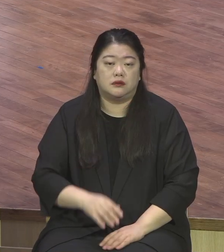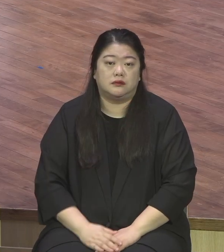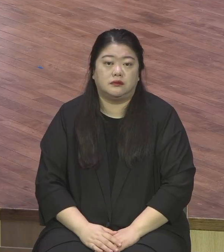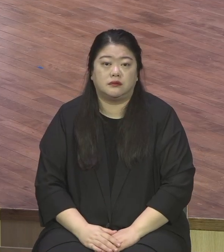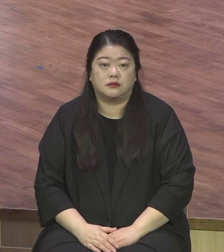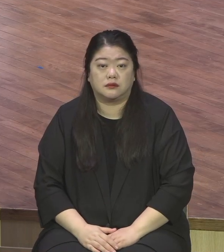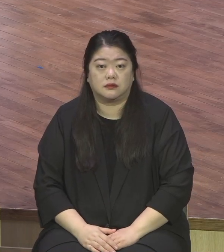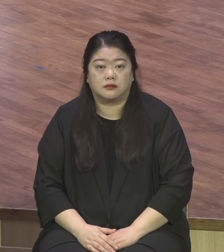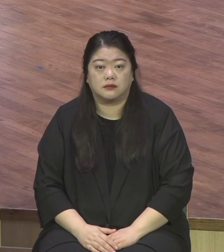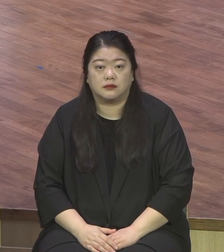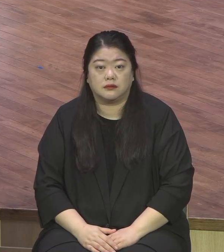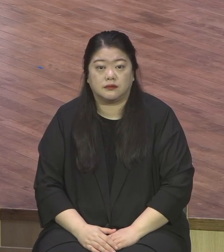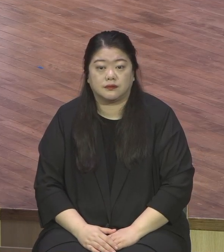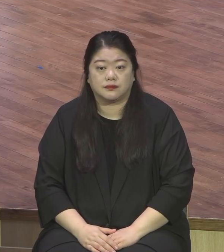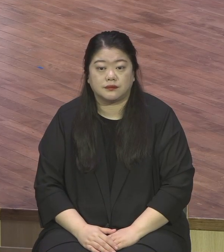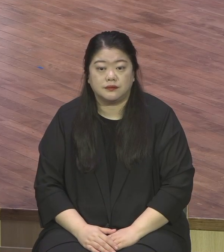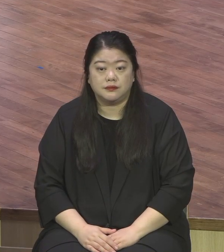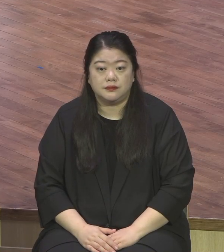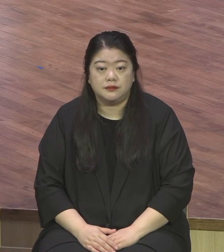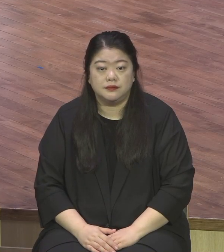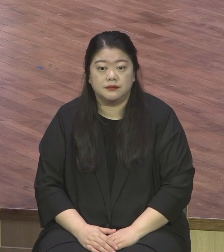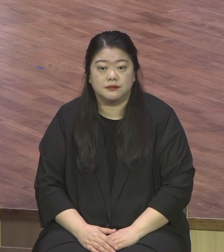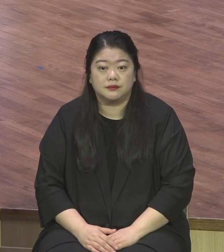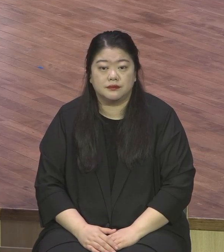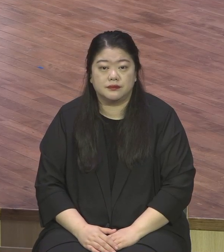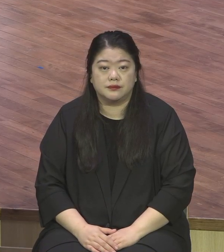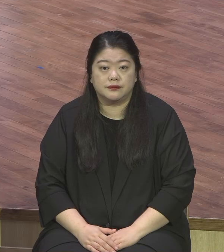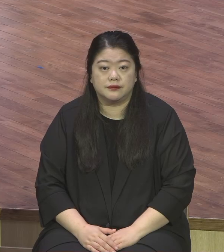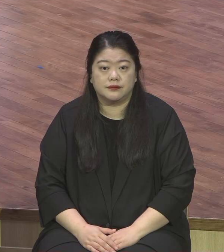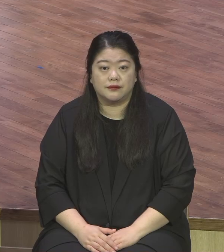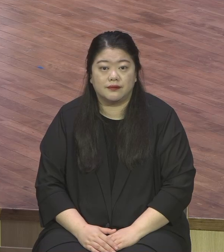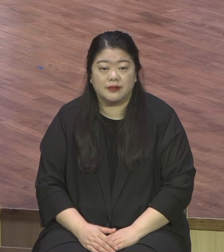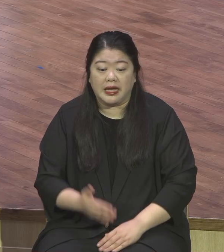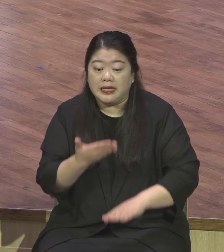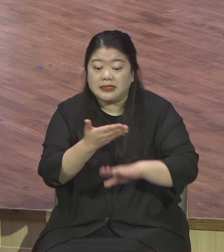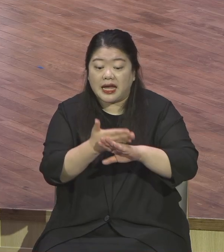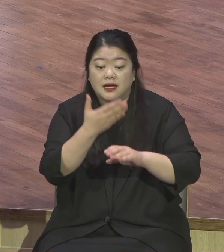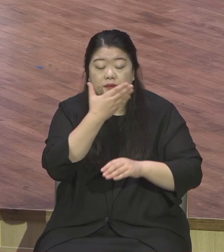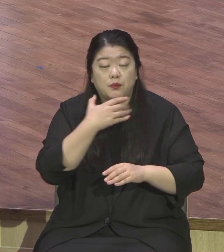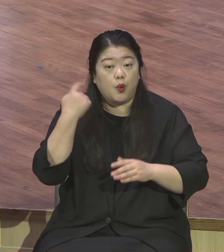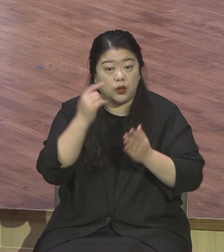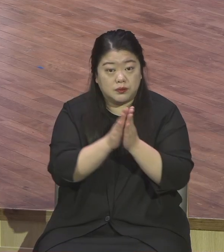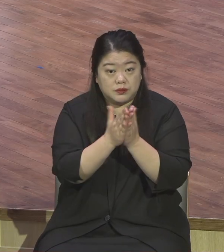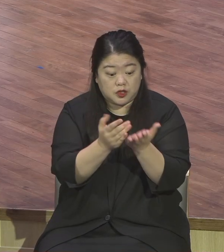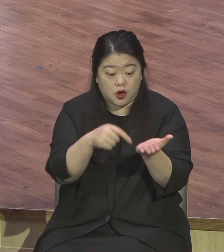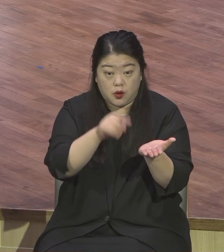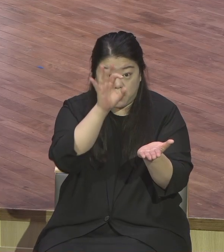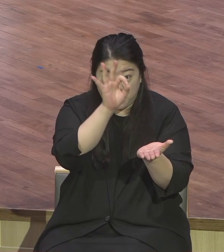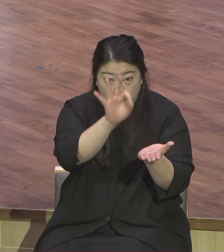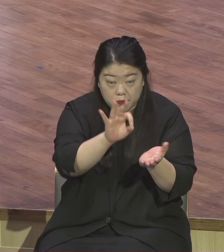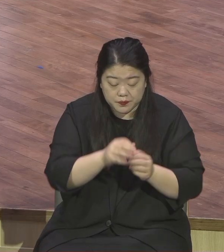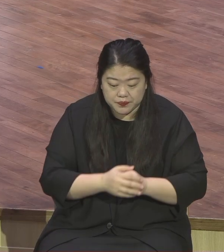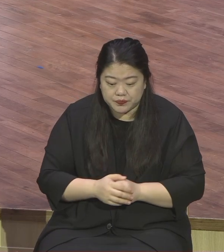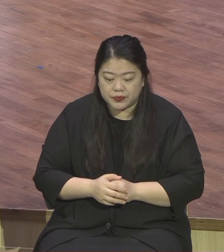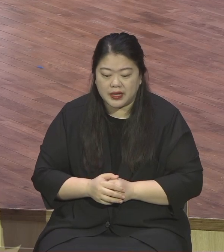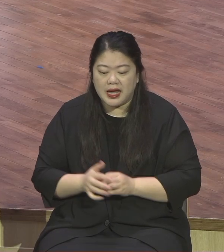베드로가 예수님을 세 번 부인하자마자 달기 울었고